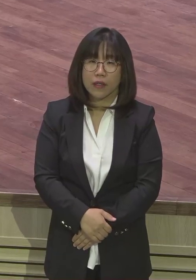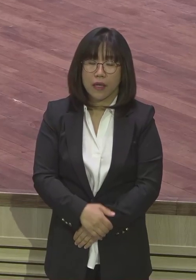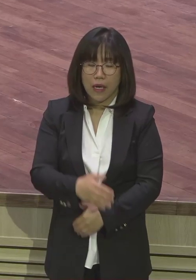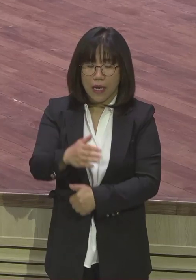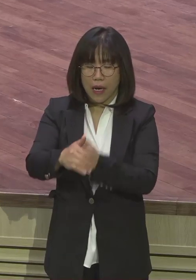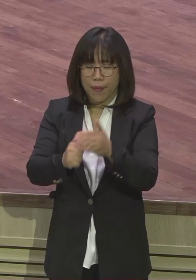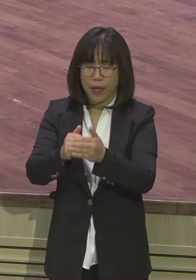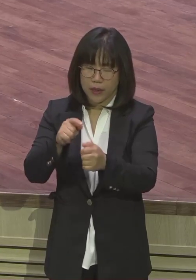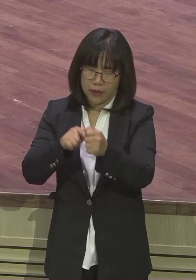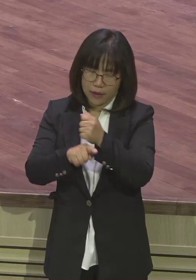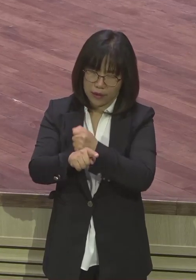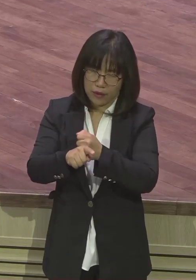맞추는 삶을 살아야 됩니다.